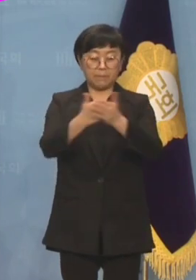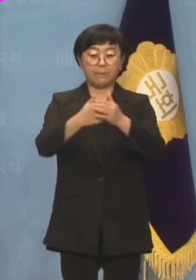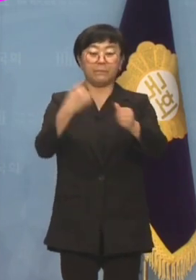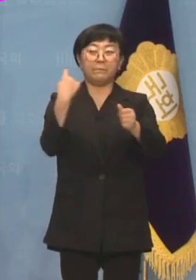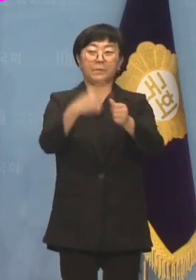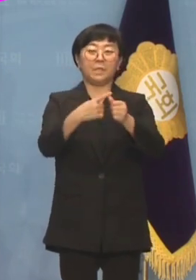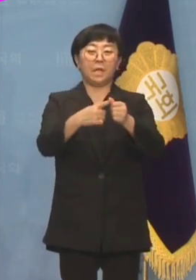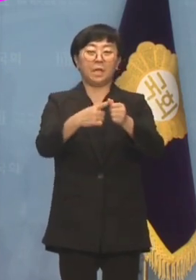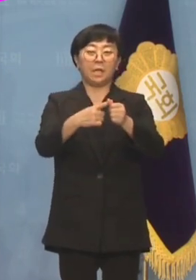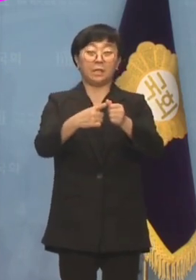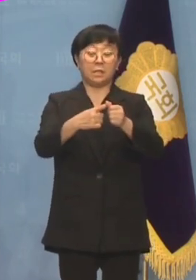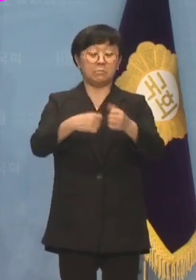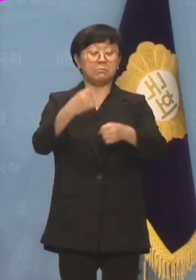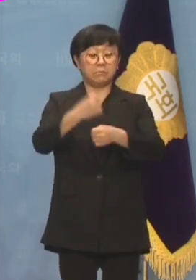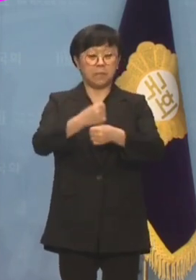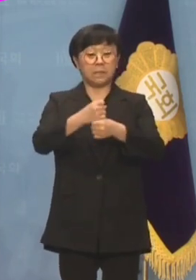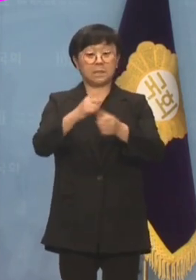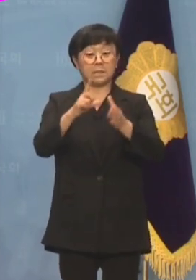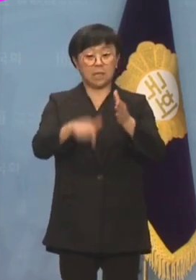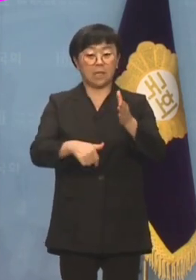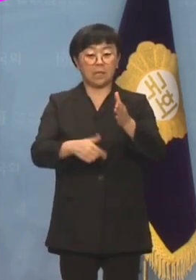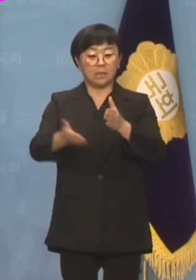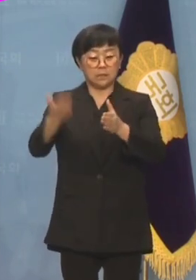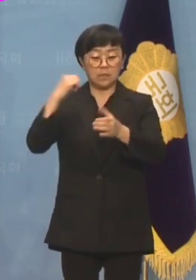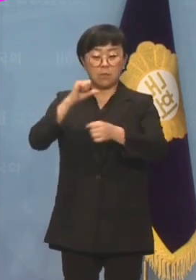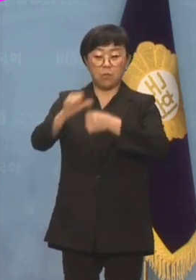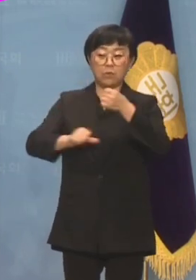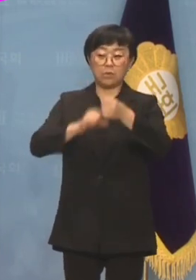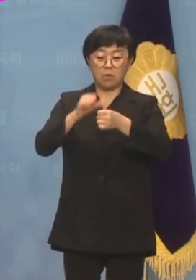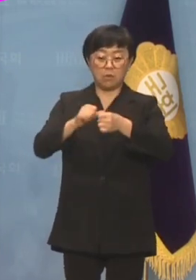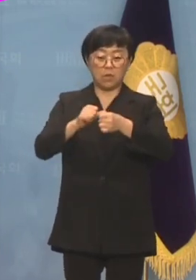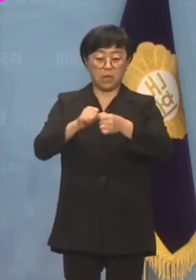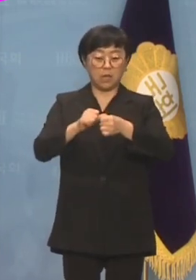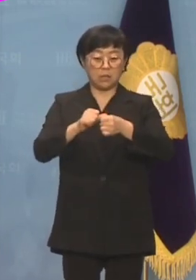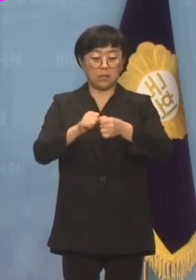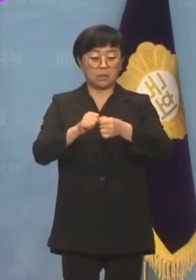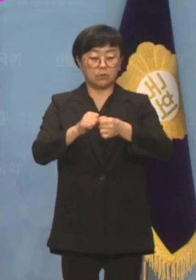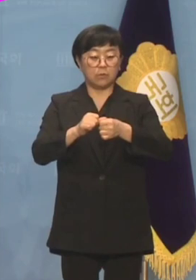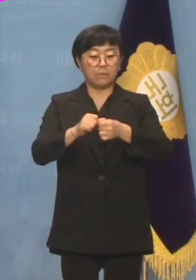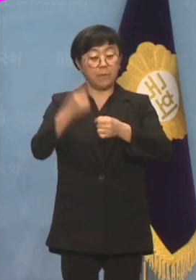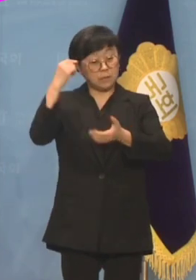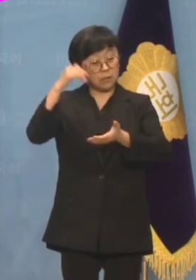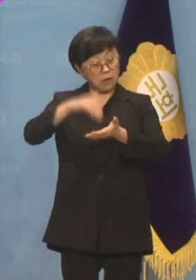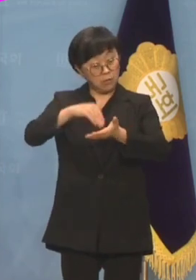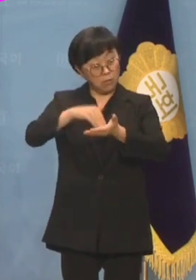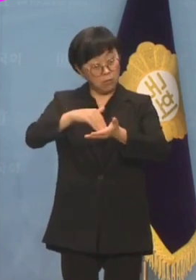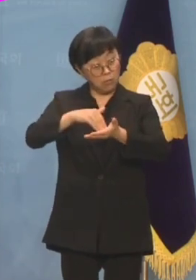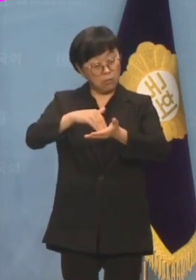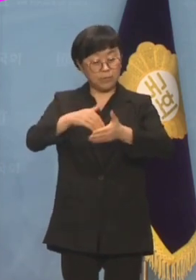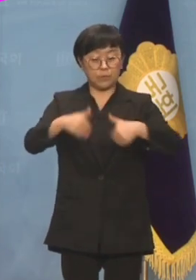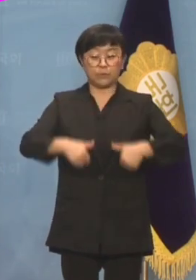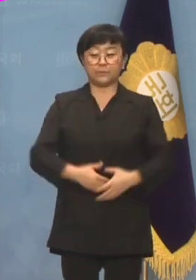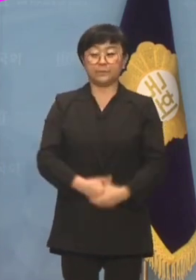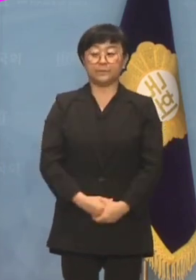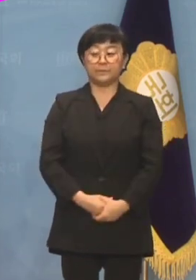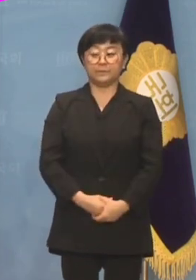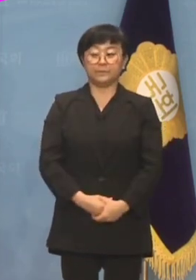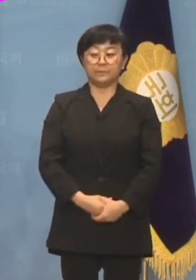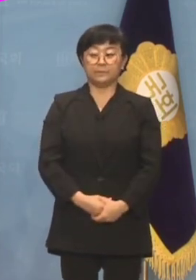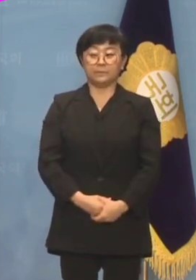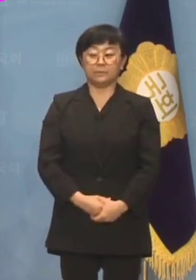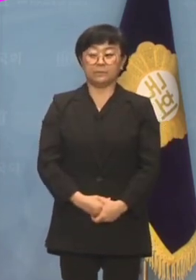비난과 폄훼의 장을 만들 시간에 지난 5년간의 실정부터 되돌아보고 반성하길 바랍니다.